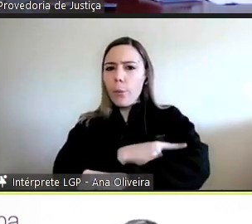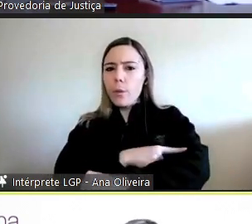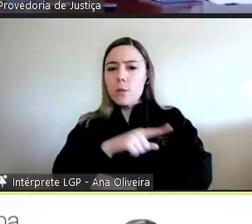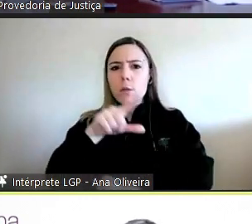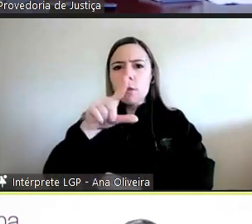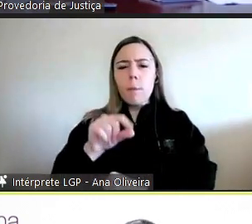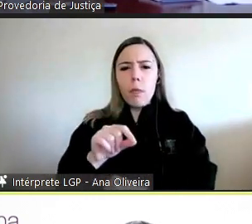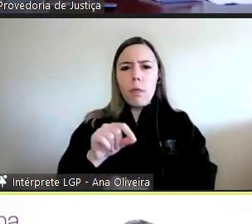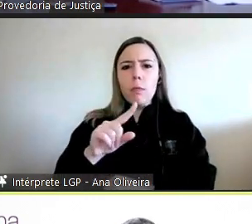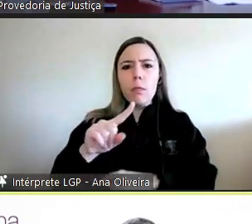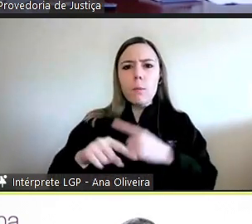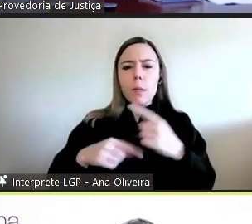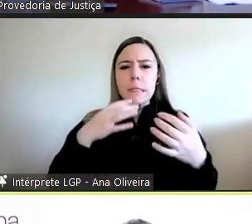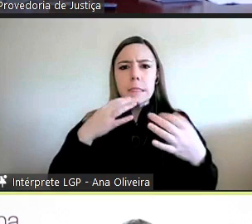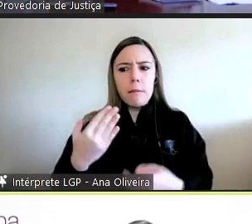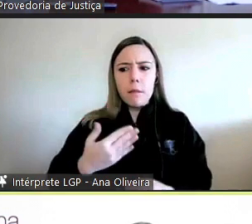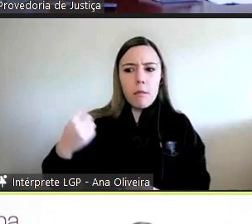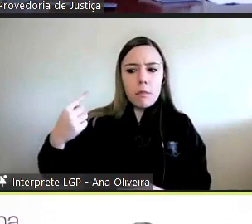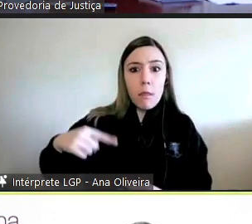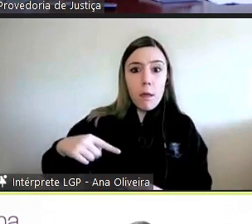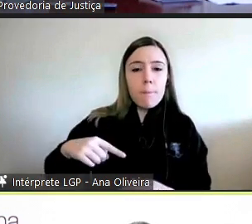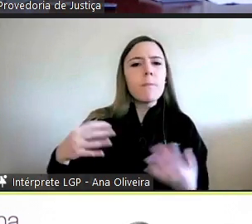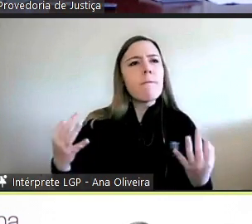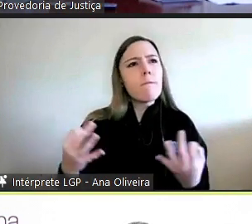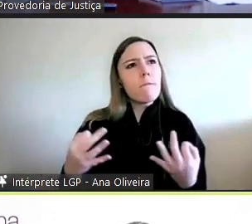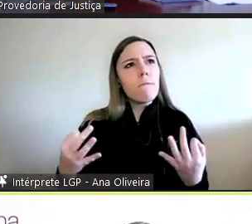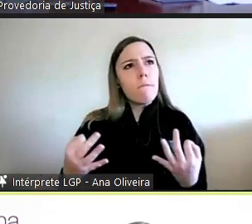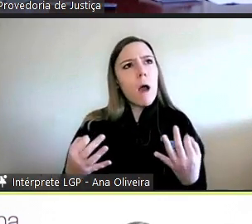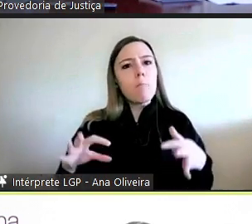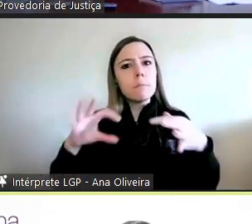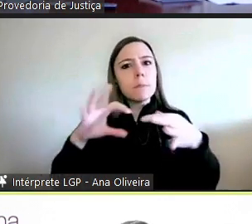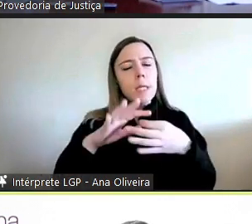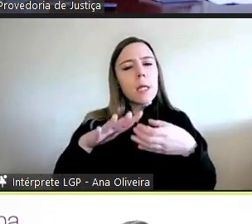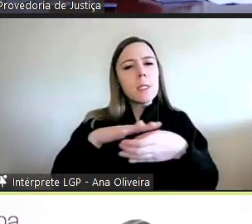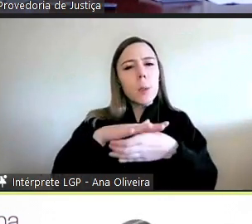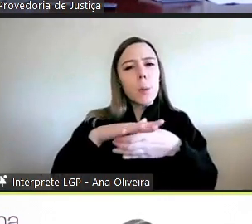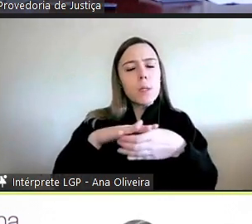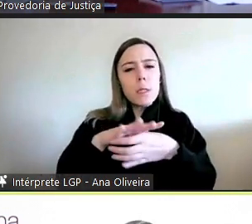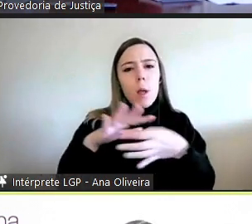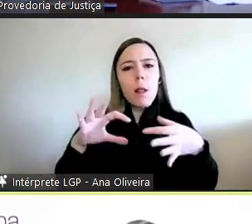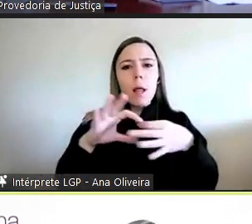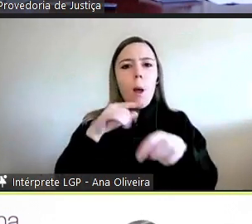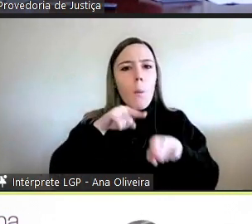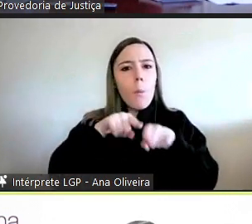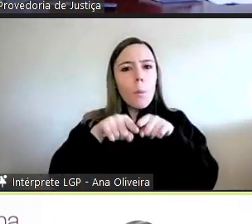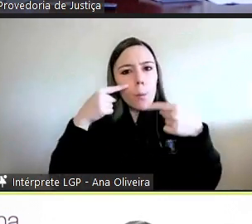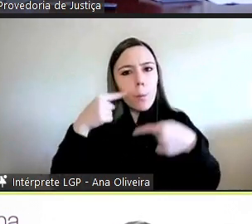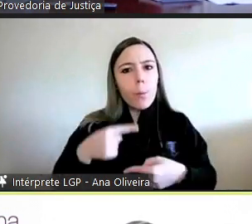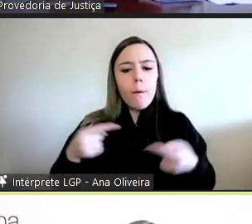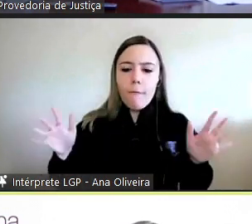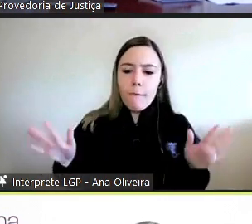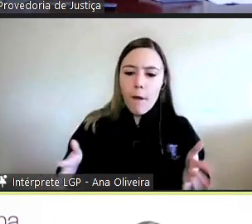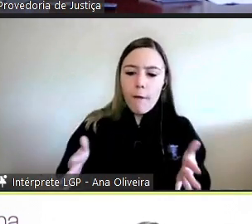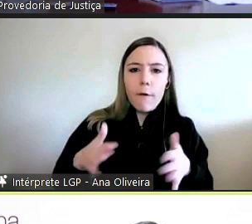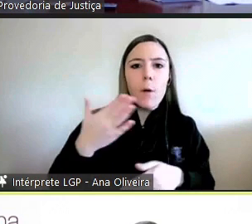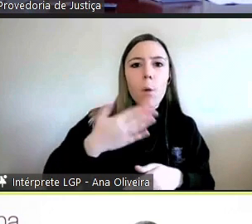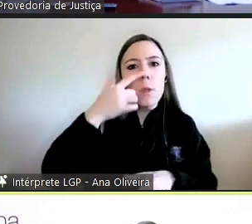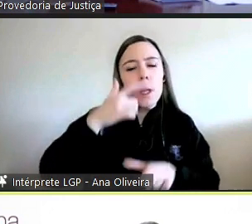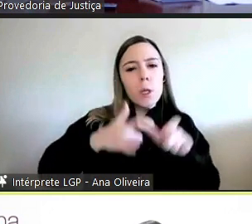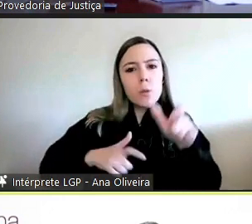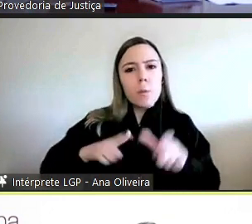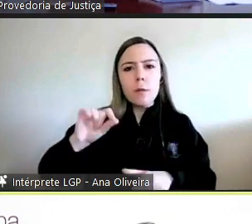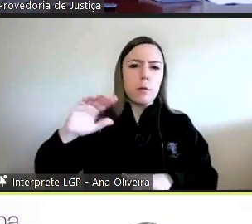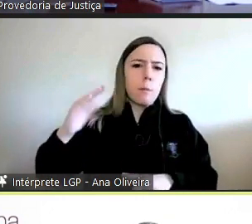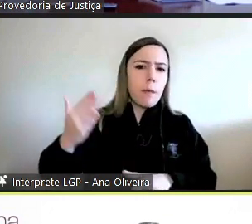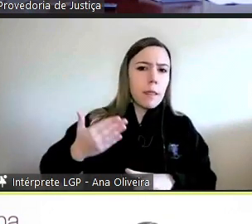de direitos e percebê-lo enquanto enquadramento das políticas públicas para a produção dos direitos humanos e dos direitos fundamentais e via